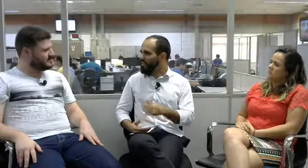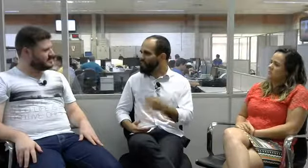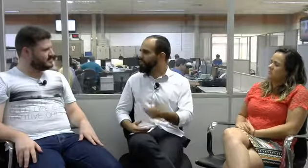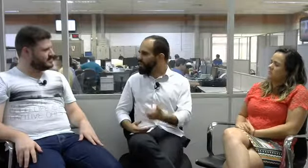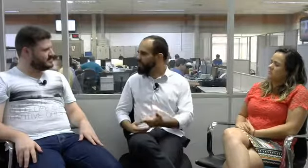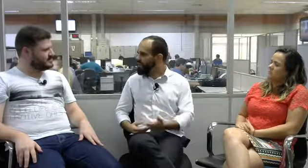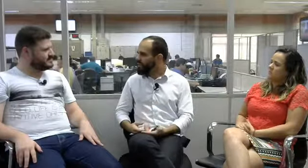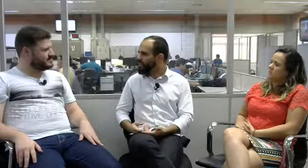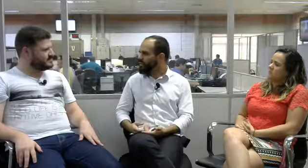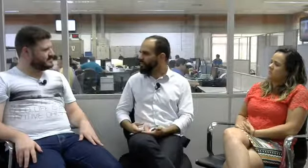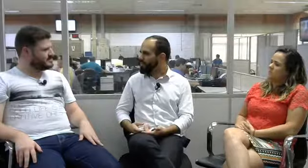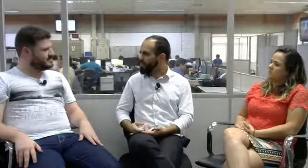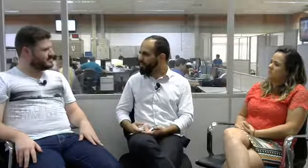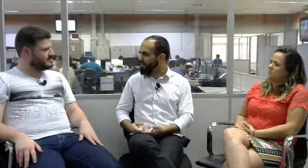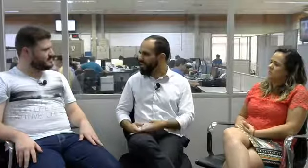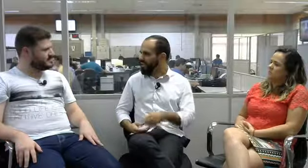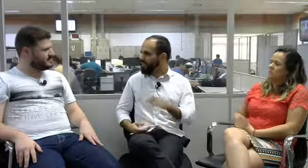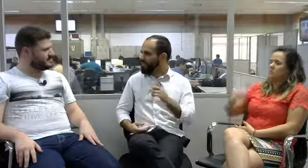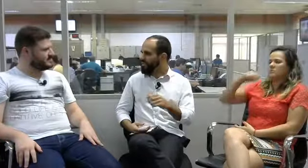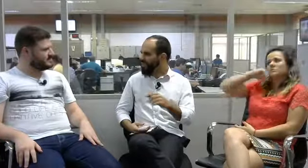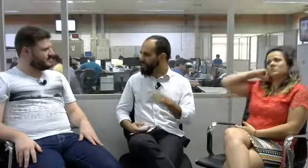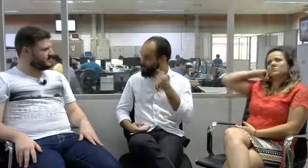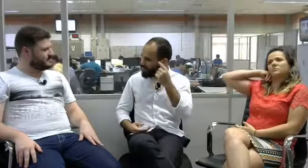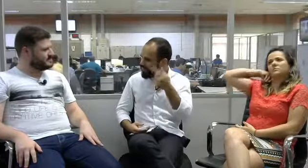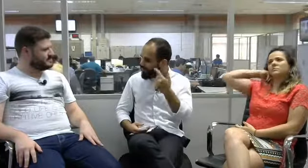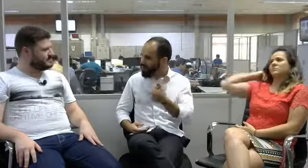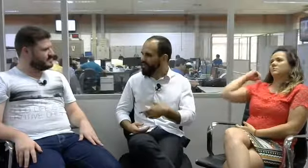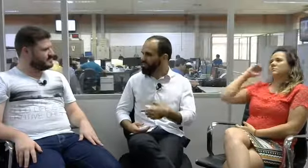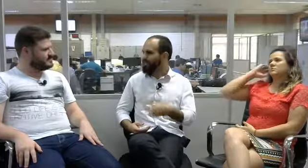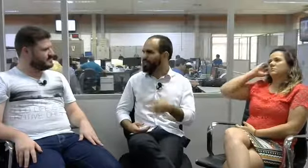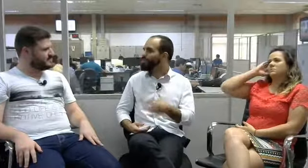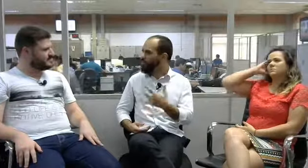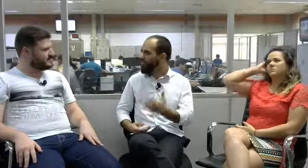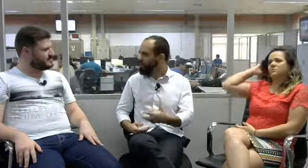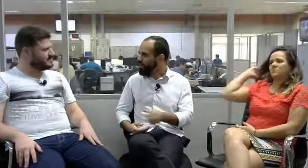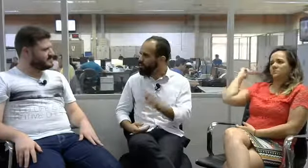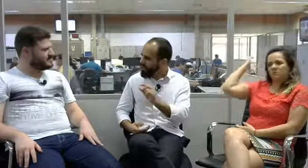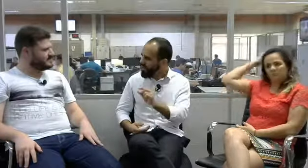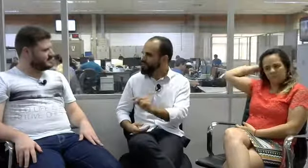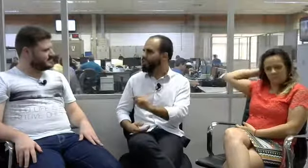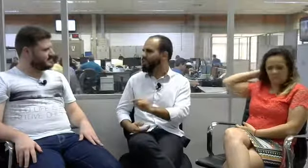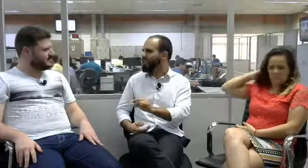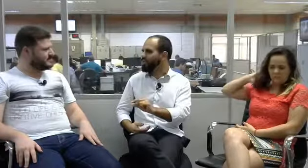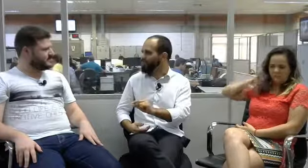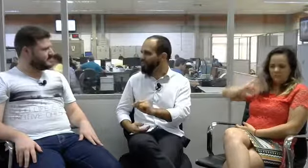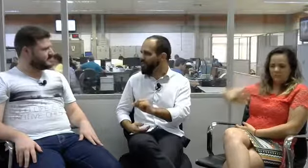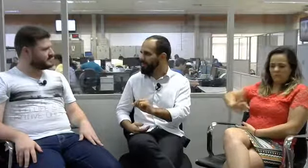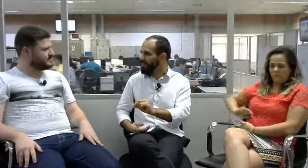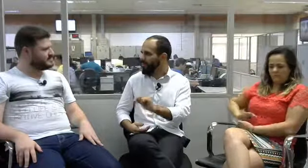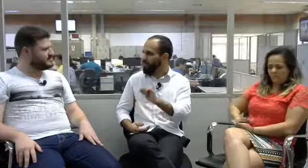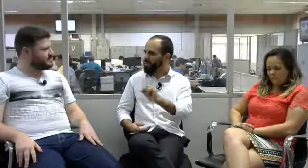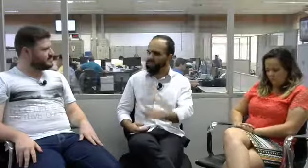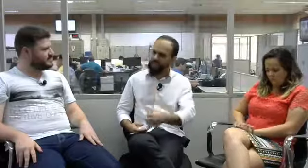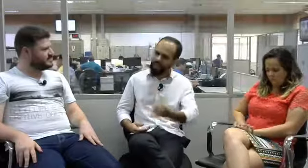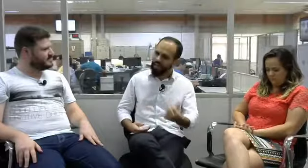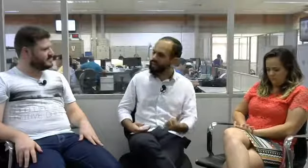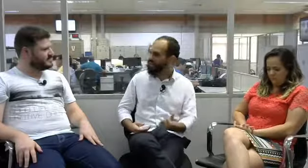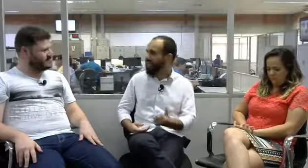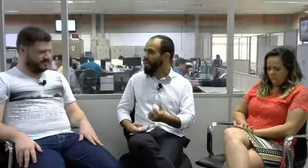indivíduo que nasce surdo vai produzir um sistema de simbolização, um sistema psicológico um pouquinho diferente do sistema psicológico de quem nasce como